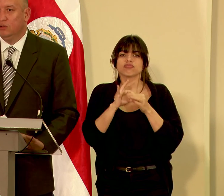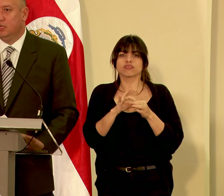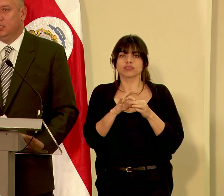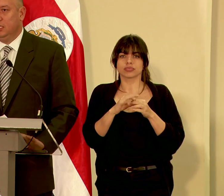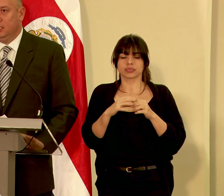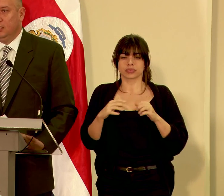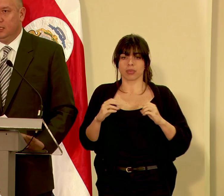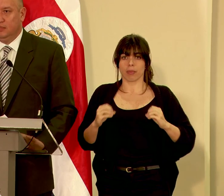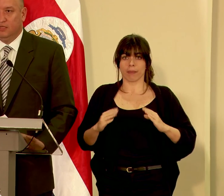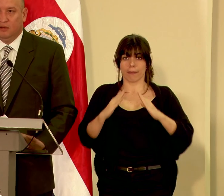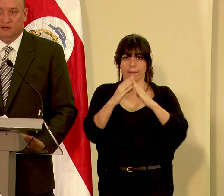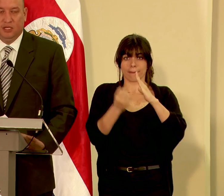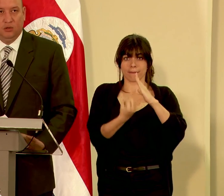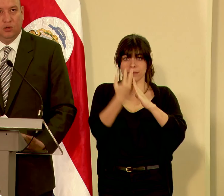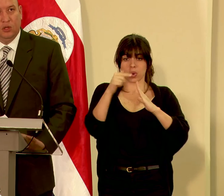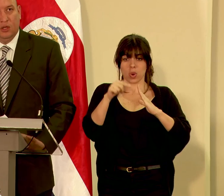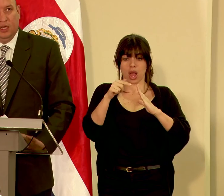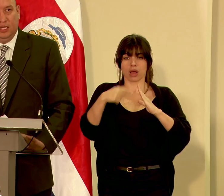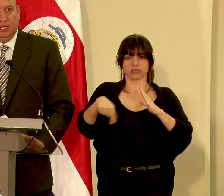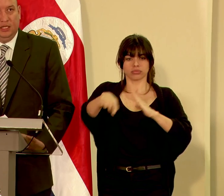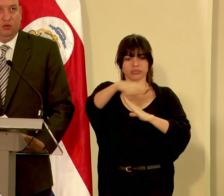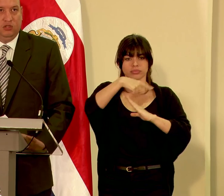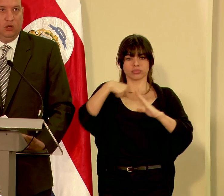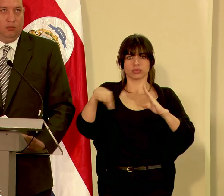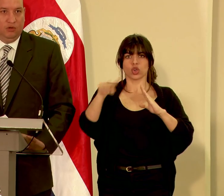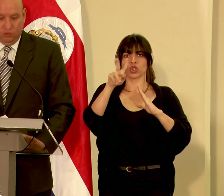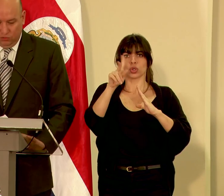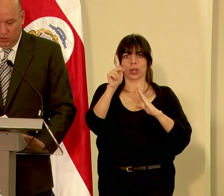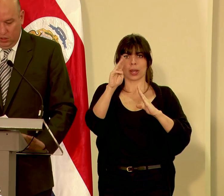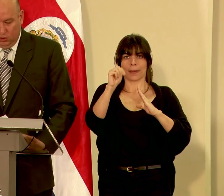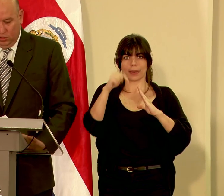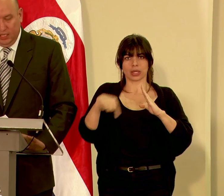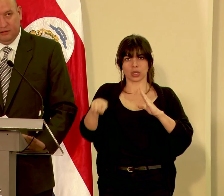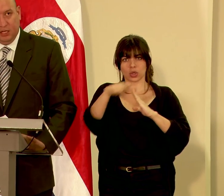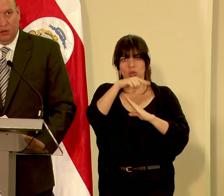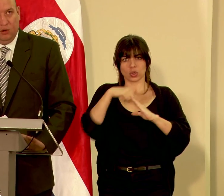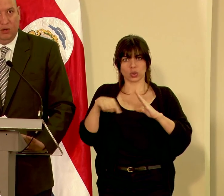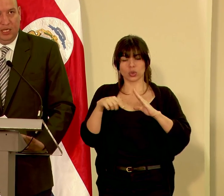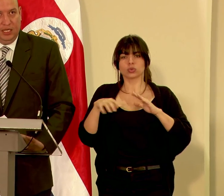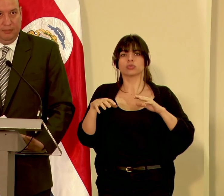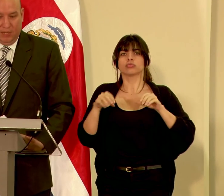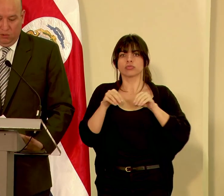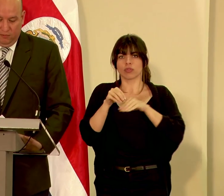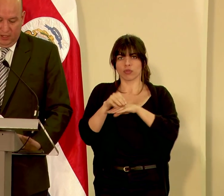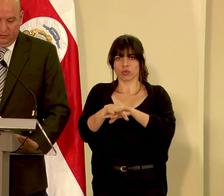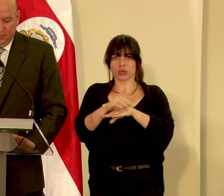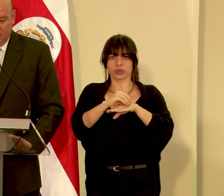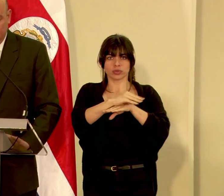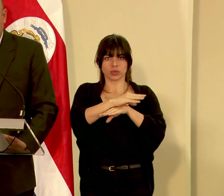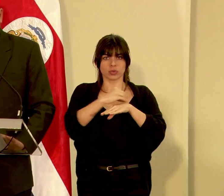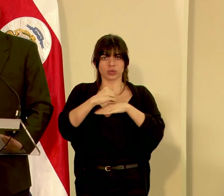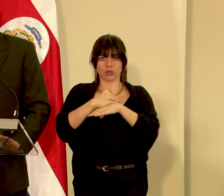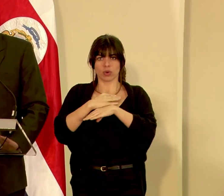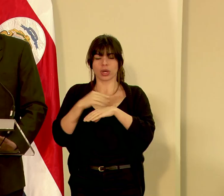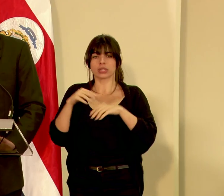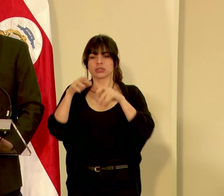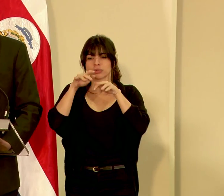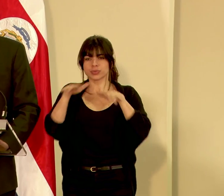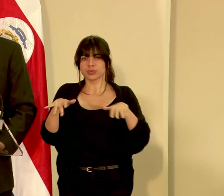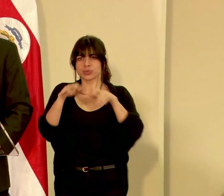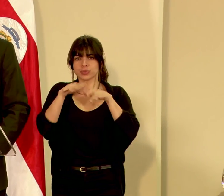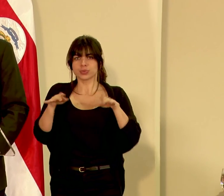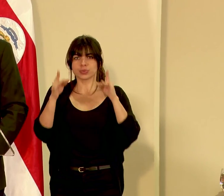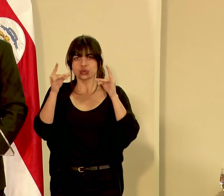radio establecido de dos kilómetros, donde ha estado bajo influencia de caída de